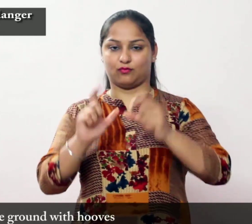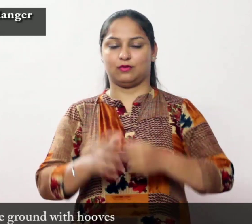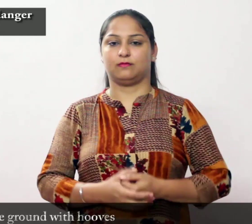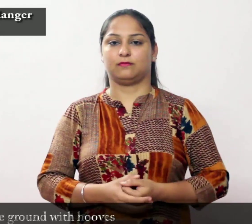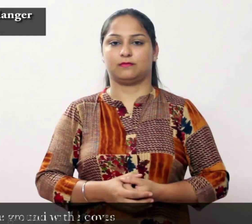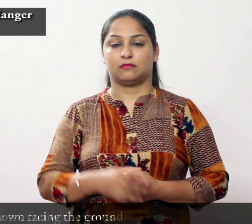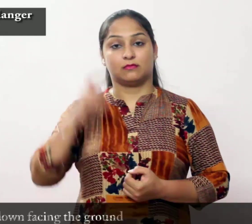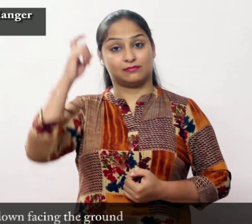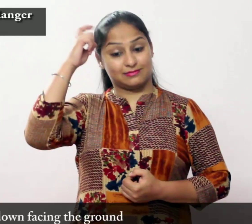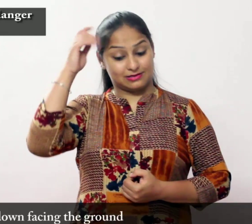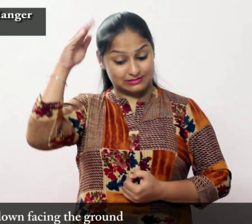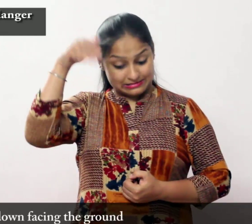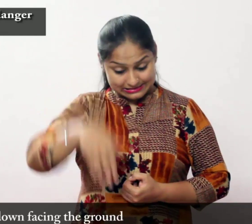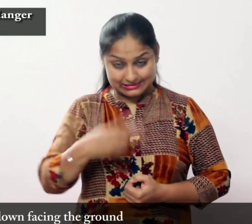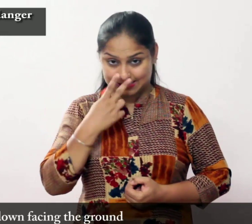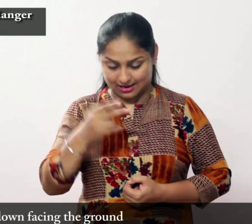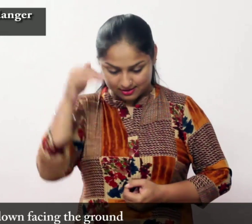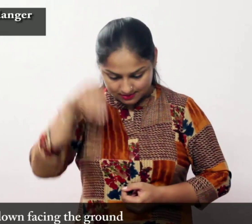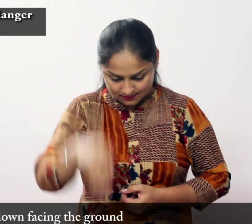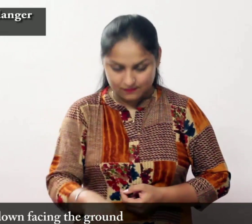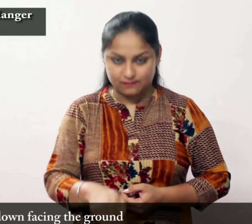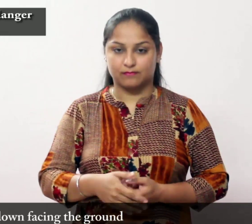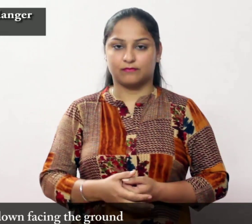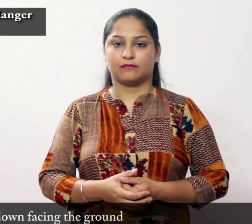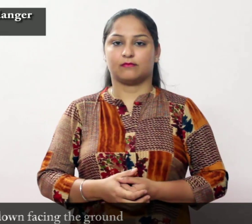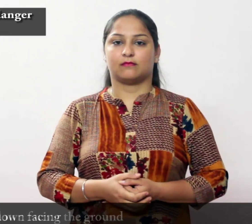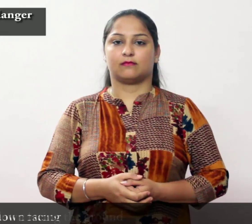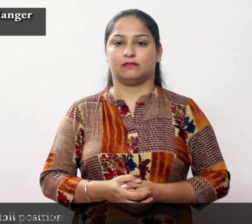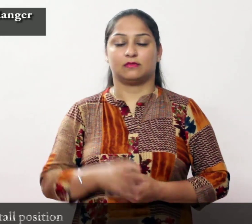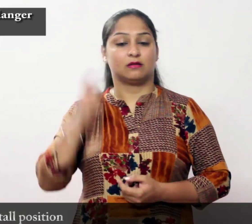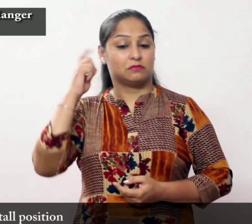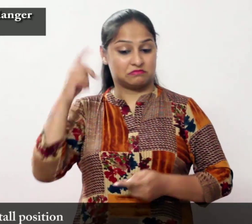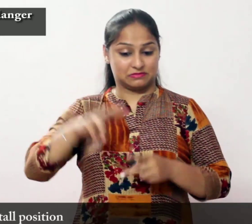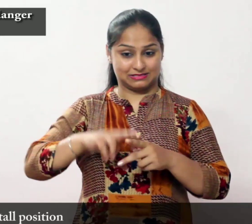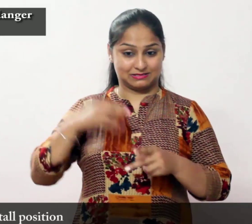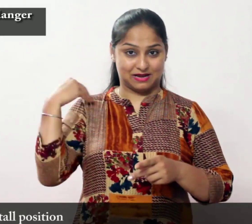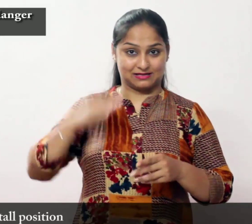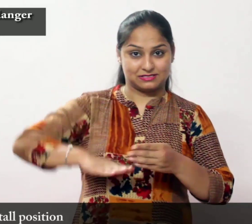मारना सिर नीचे जमीन की और उचा स्थान